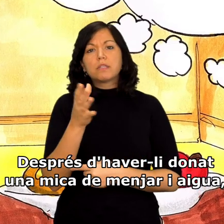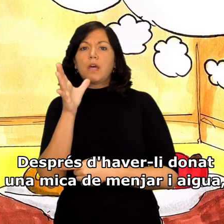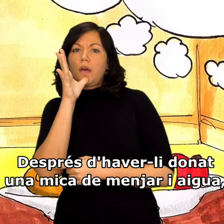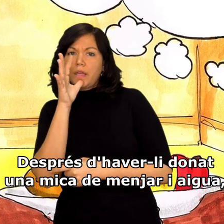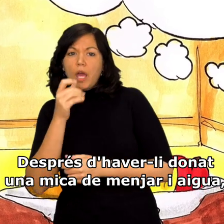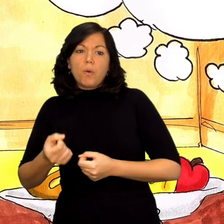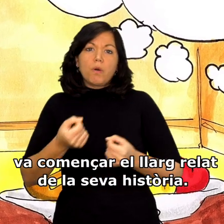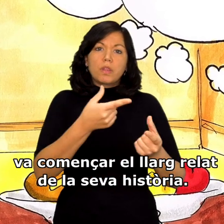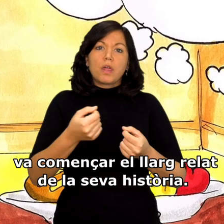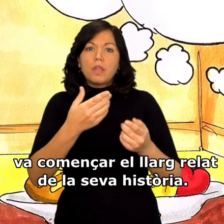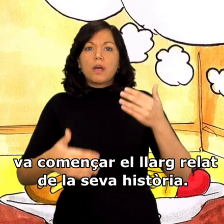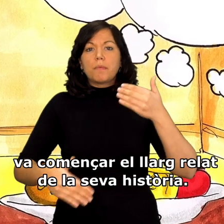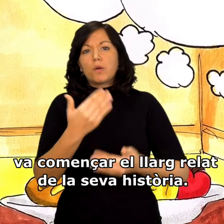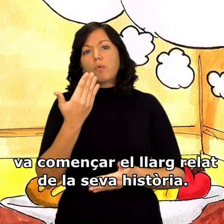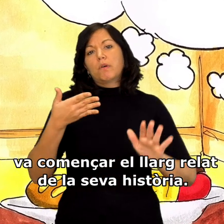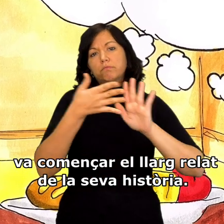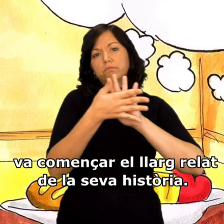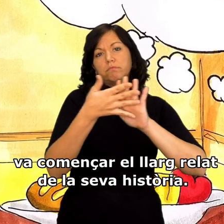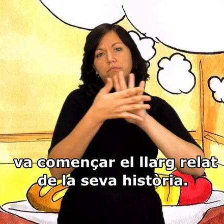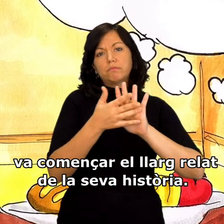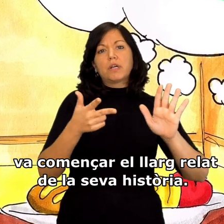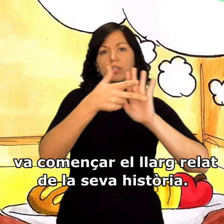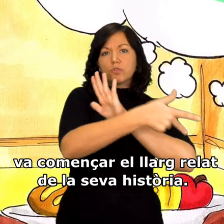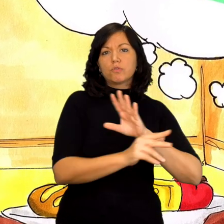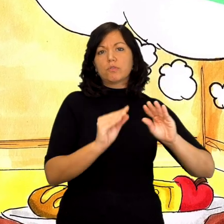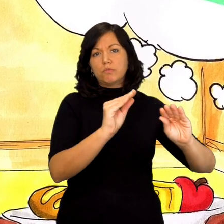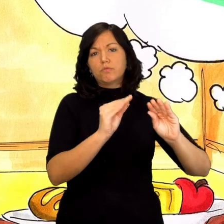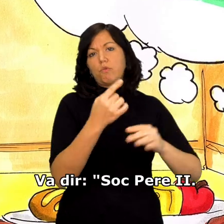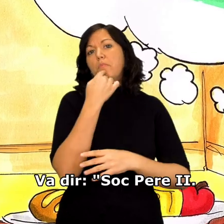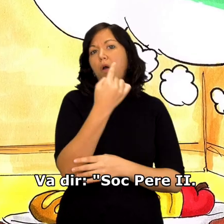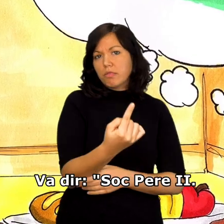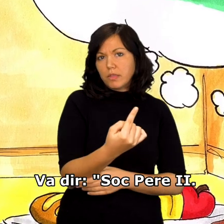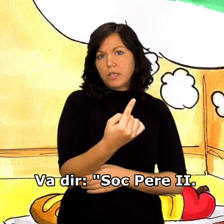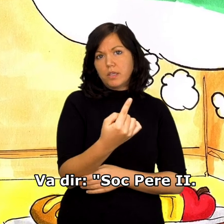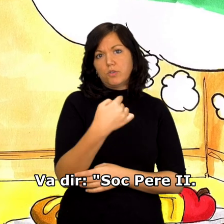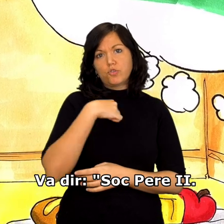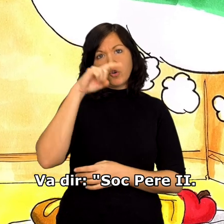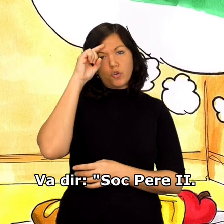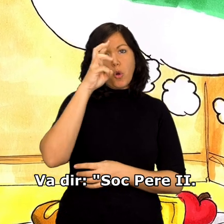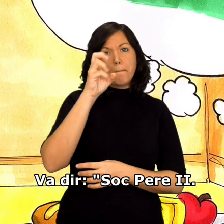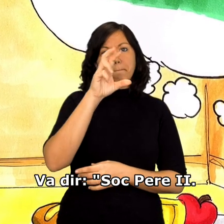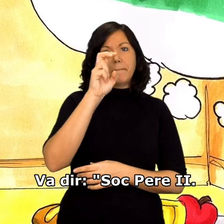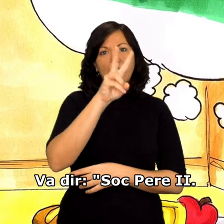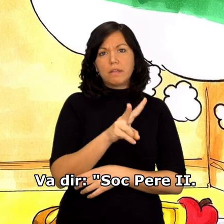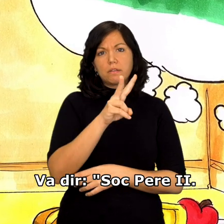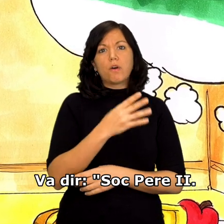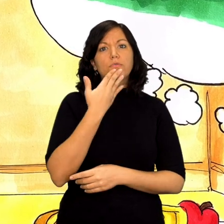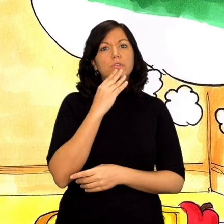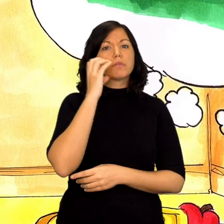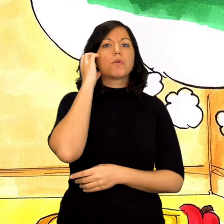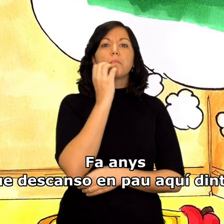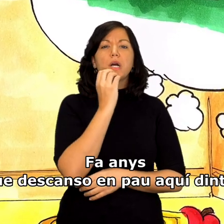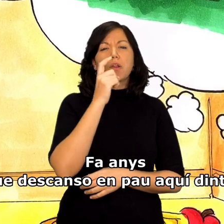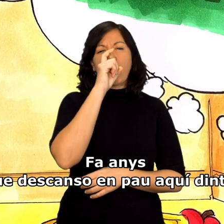mica de menjar i aigua, va començar el llarg relat de la seva història. Va dir Sóc Pere II.